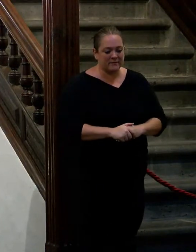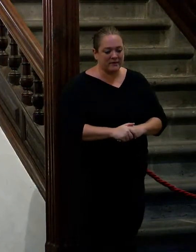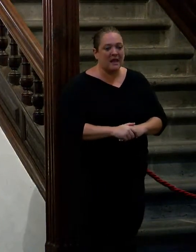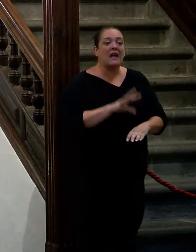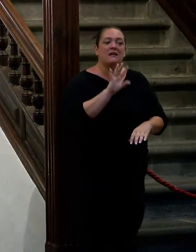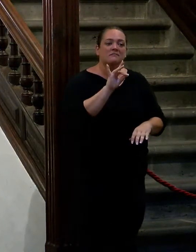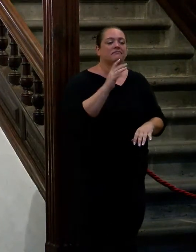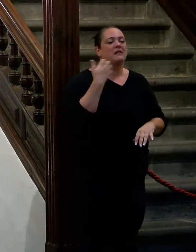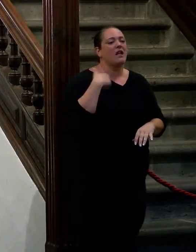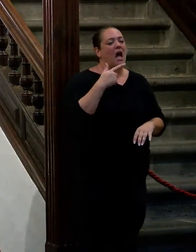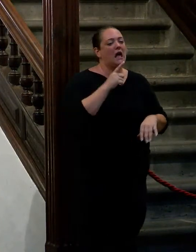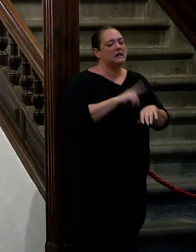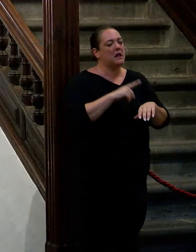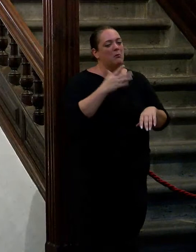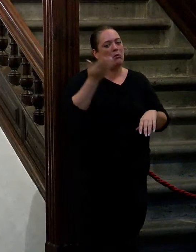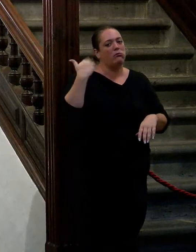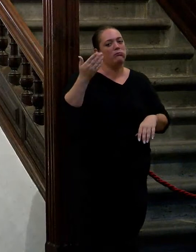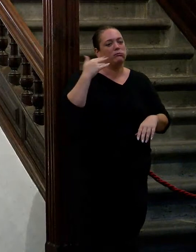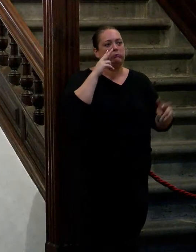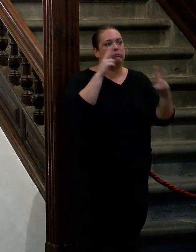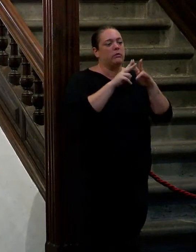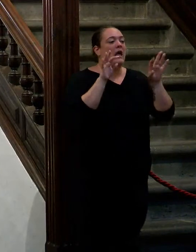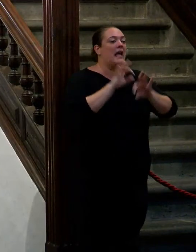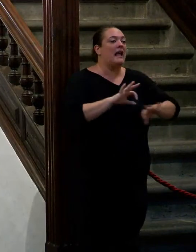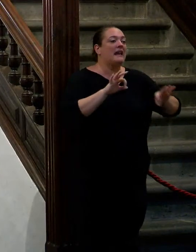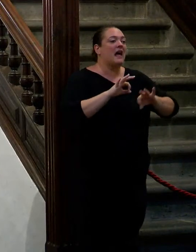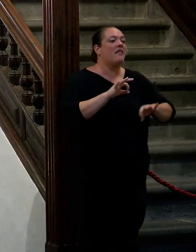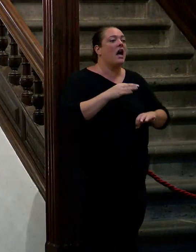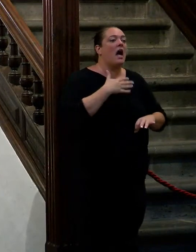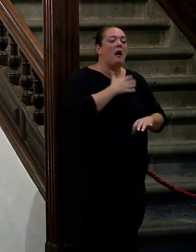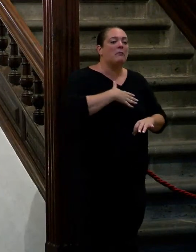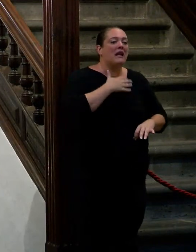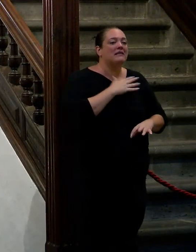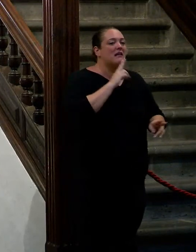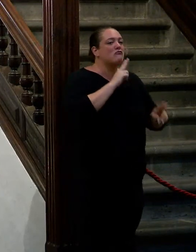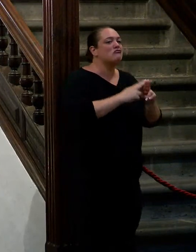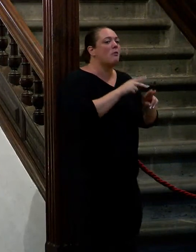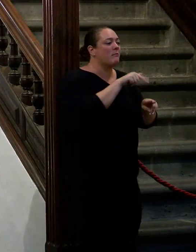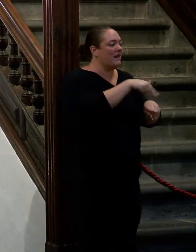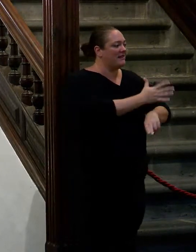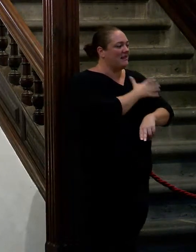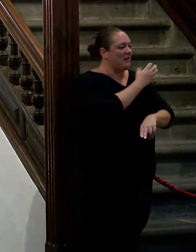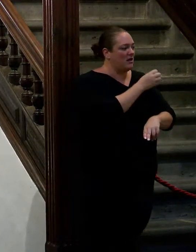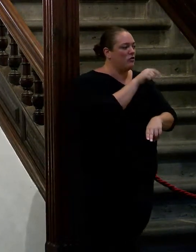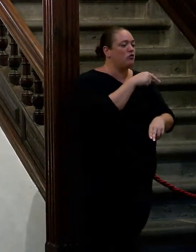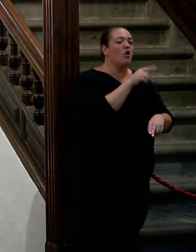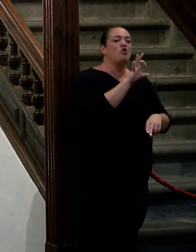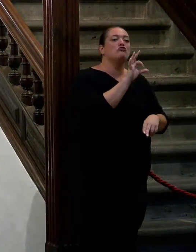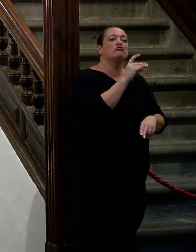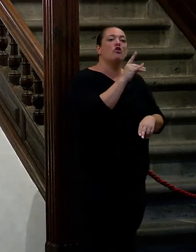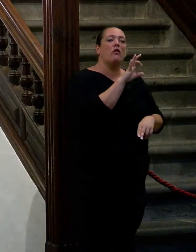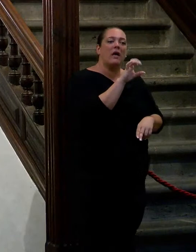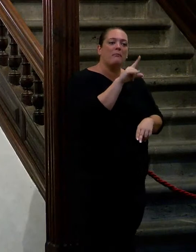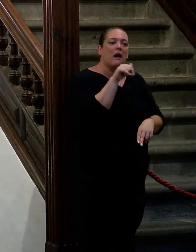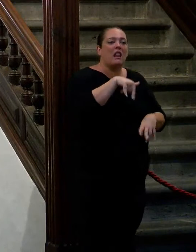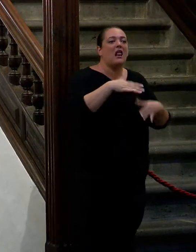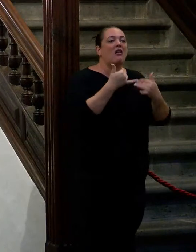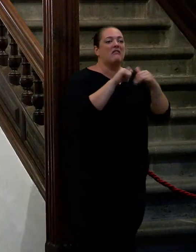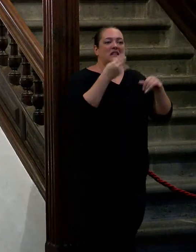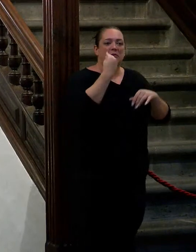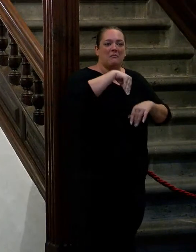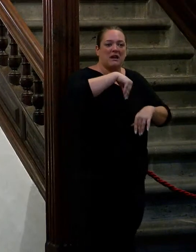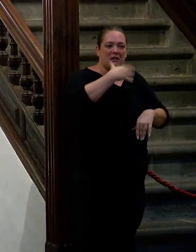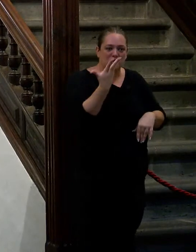tiempo que no nos veíamos el placer y en nombre del cabildo de La Palma de Sodepal y de este maravilloso festival